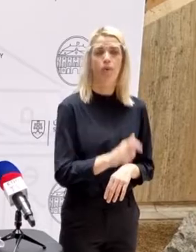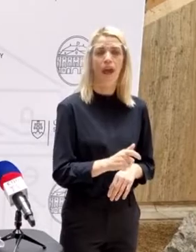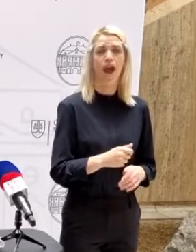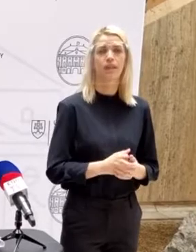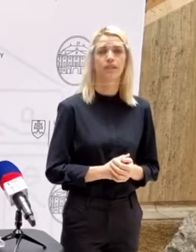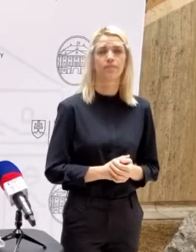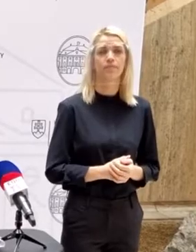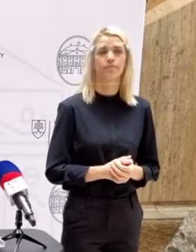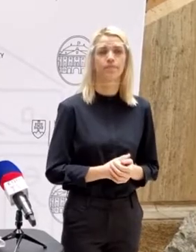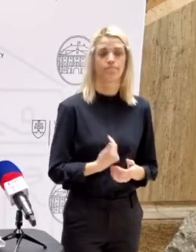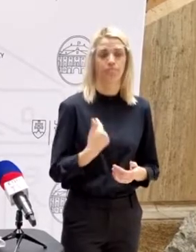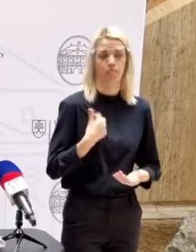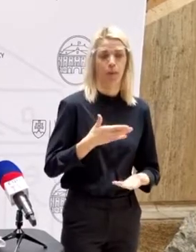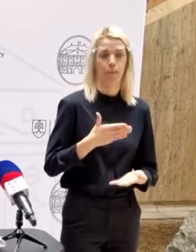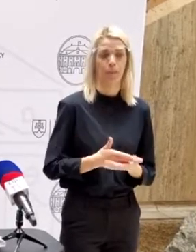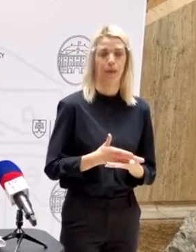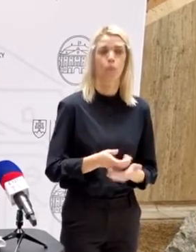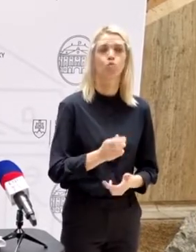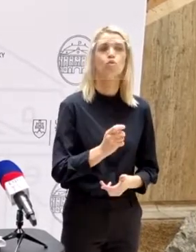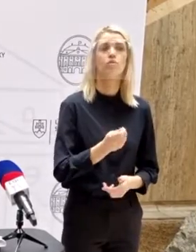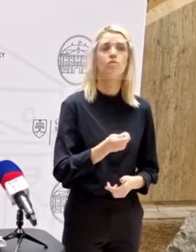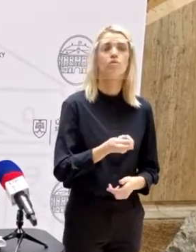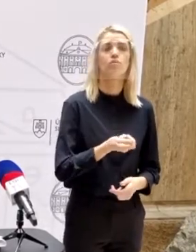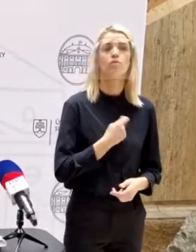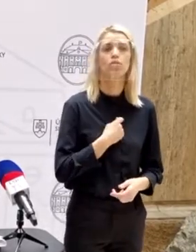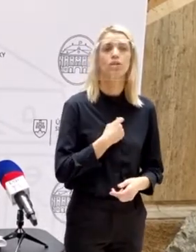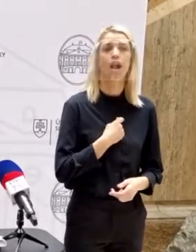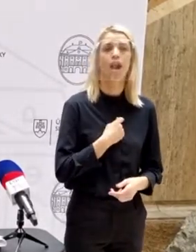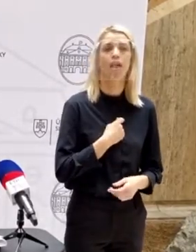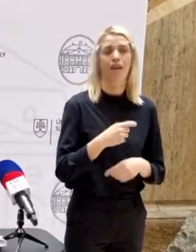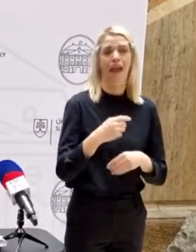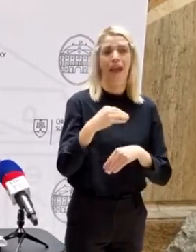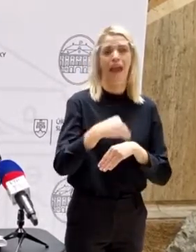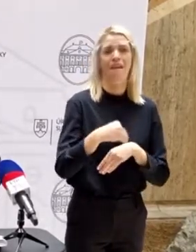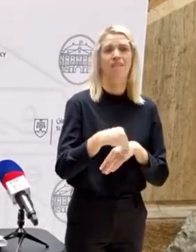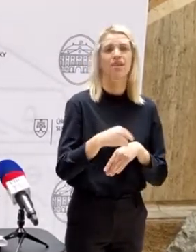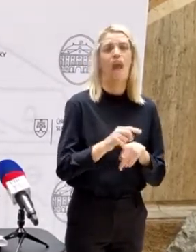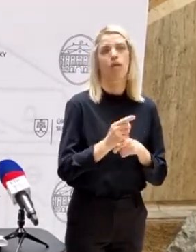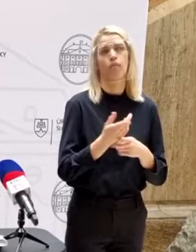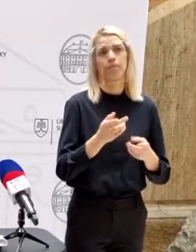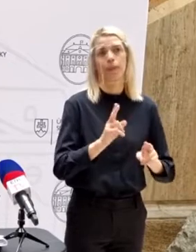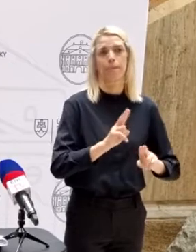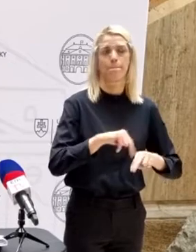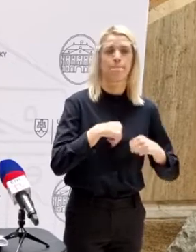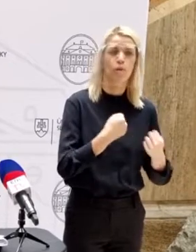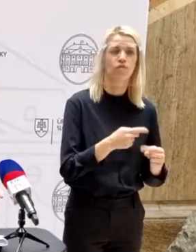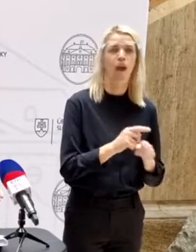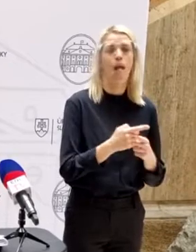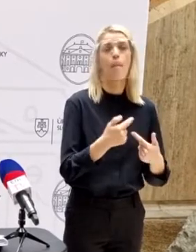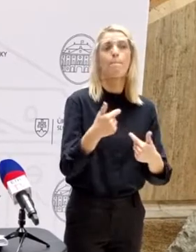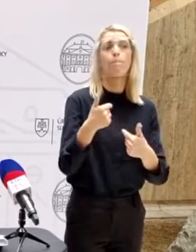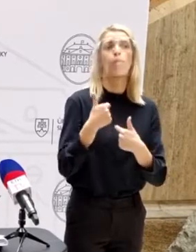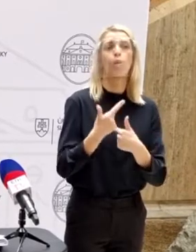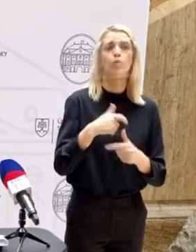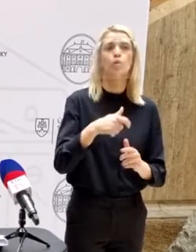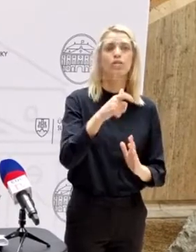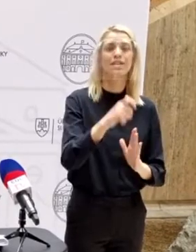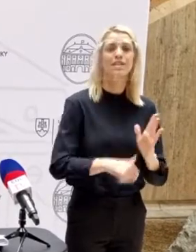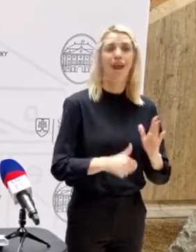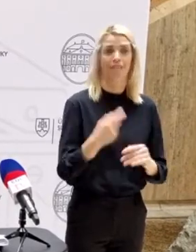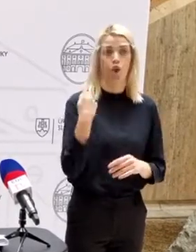dostali avízo, ale nesam povedať, pozvanku, ale takú podporu zo strany